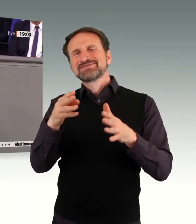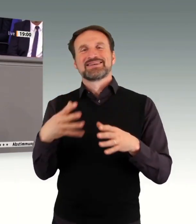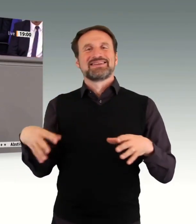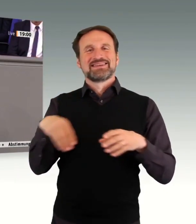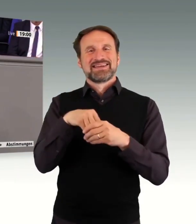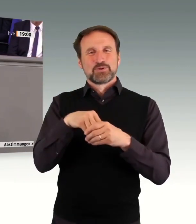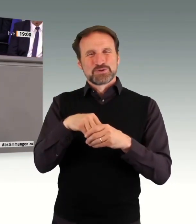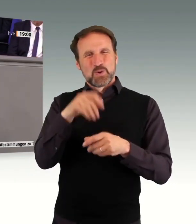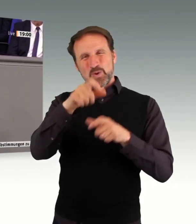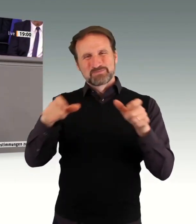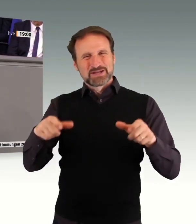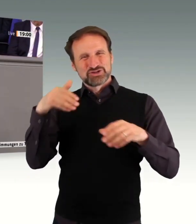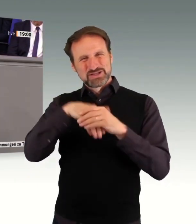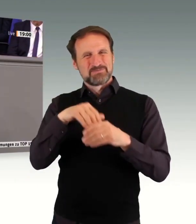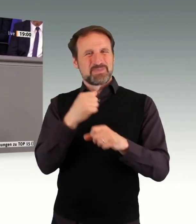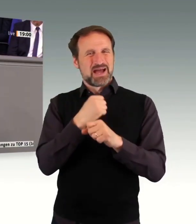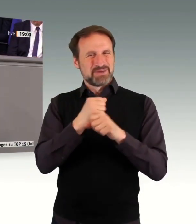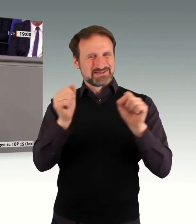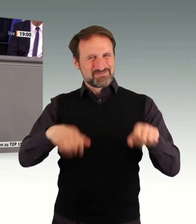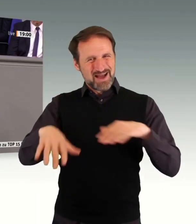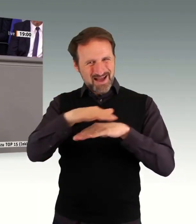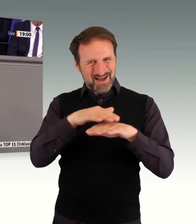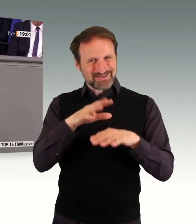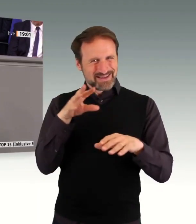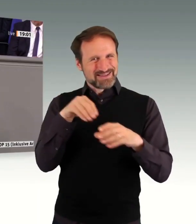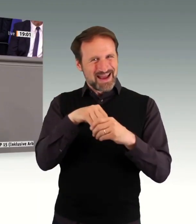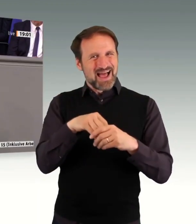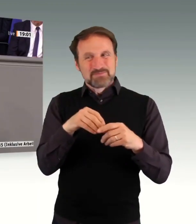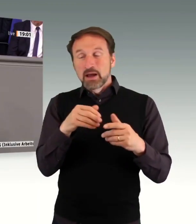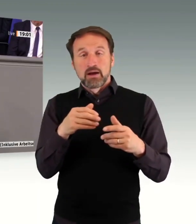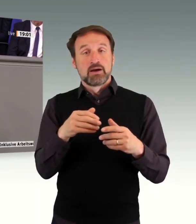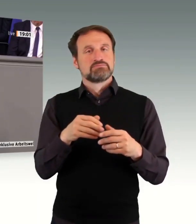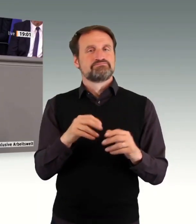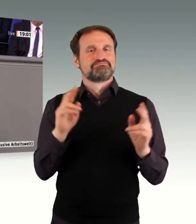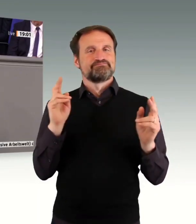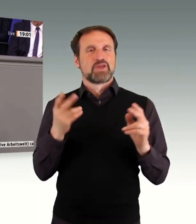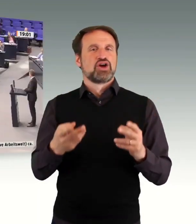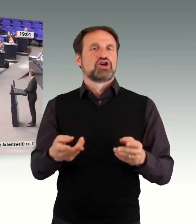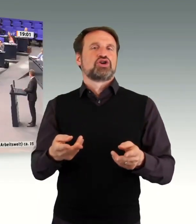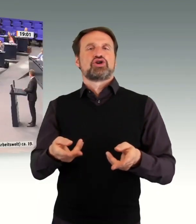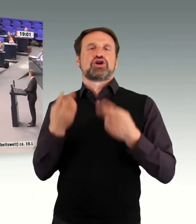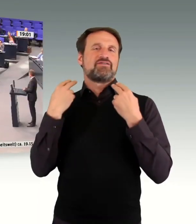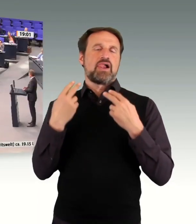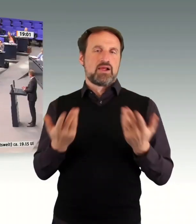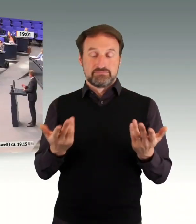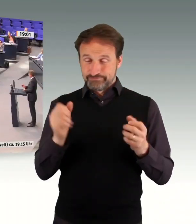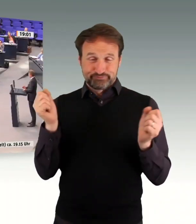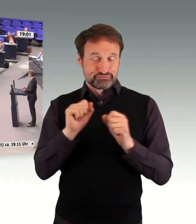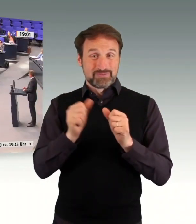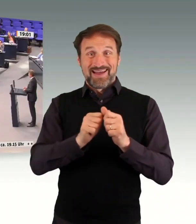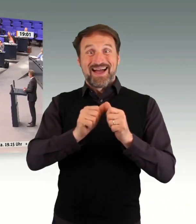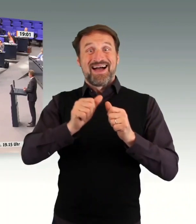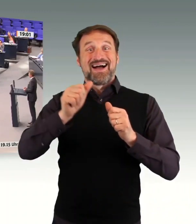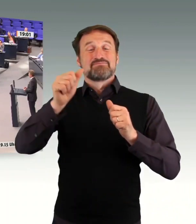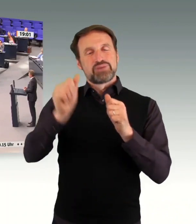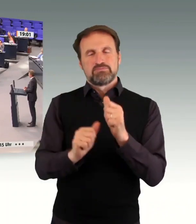von Menschen in den Arbeitsmarkt, die Teilhabebedarfe haben, noch mal einen deutlichen Rückschlag erlitten hat. Deswegen stellt sich die Frage, wie wir